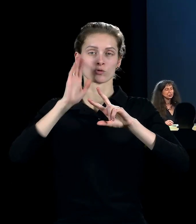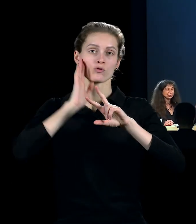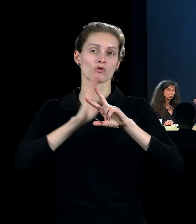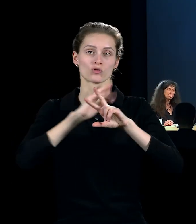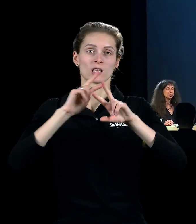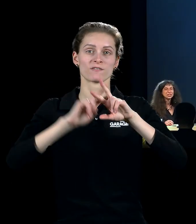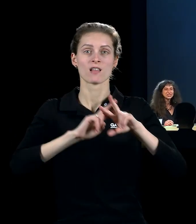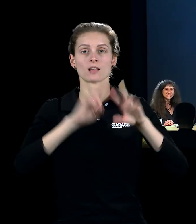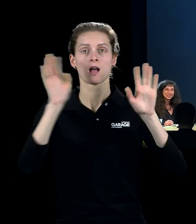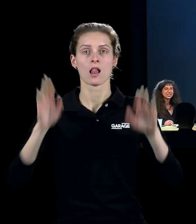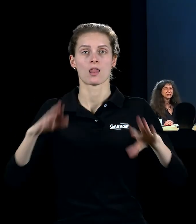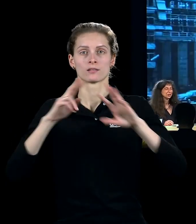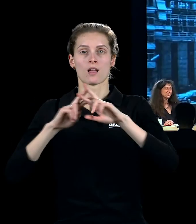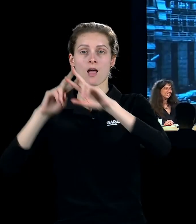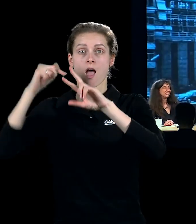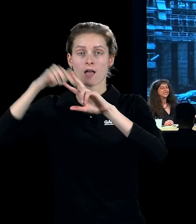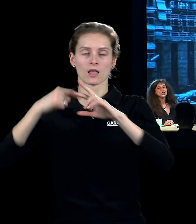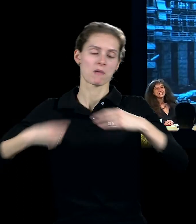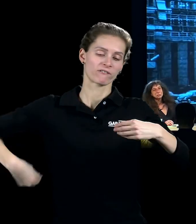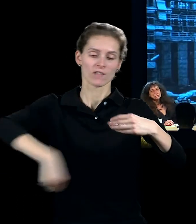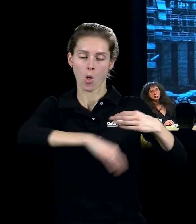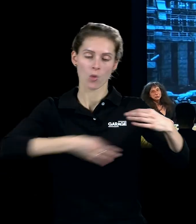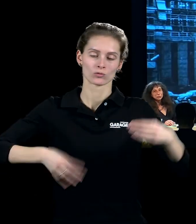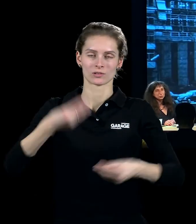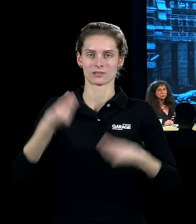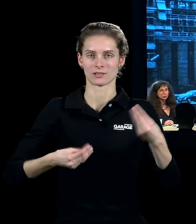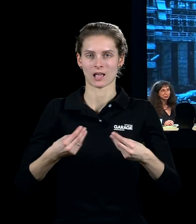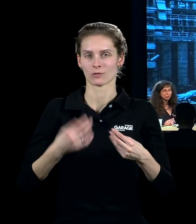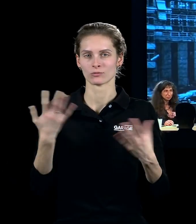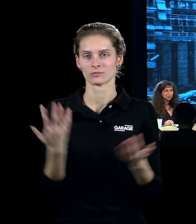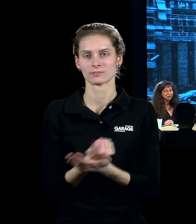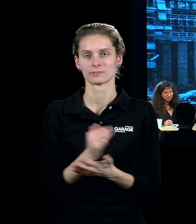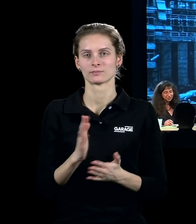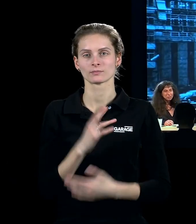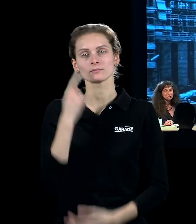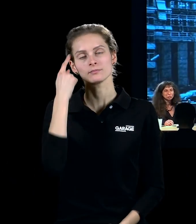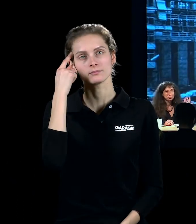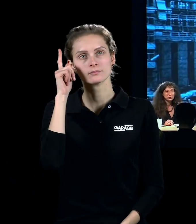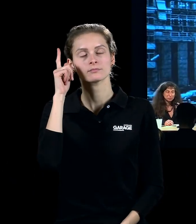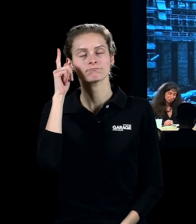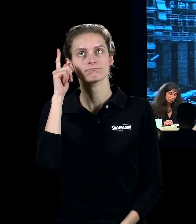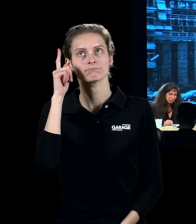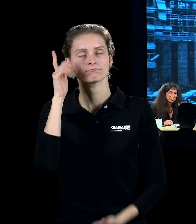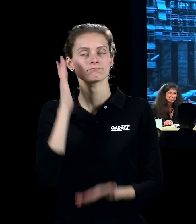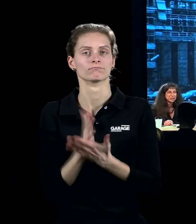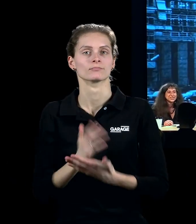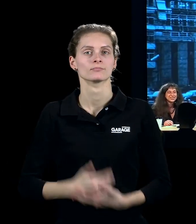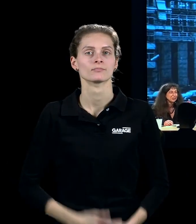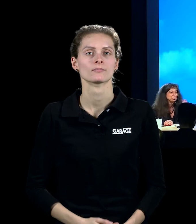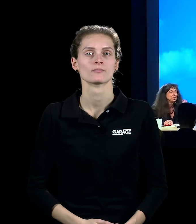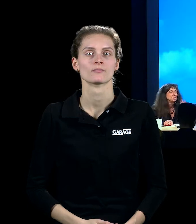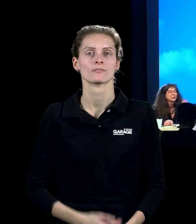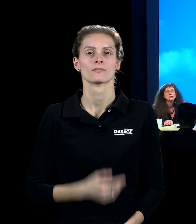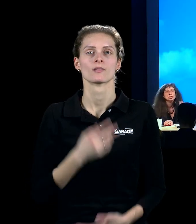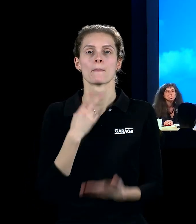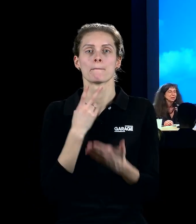музыкантши, играющие на своей виолончели. Ну, по-моему, из этого ничего не получилось. Но вот как бы идея, чтобы показать,